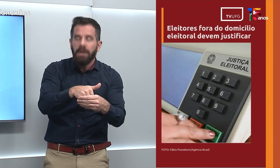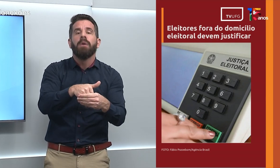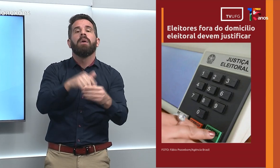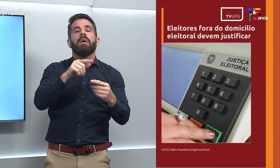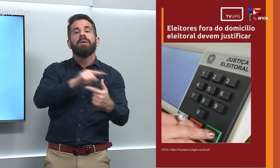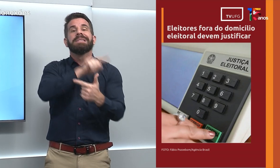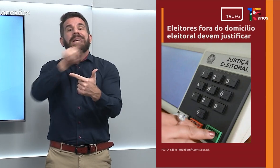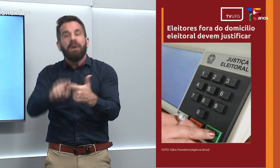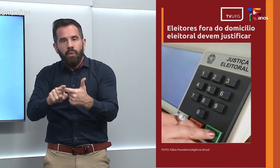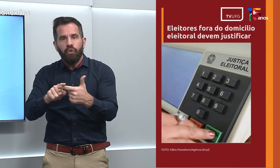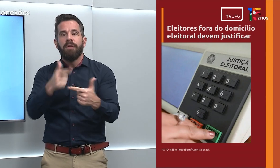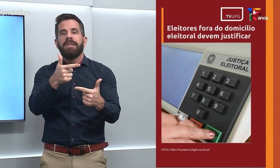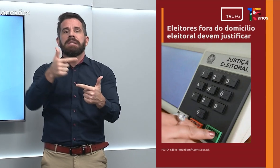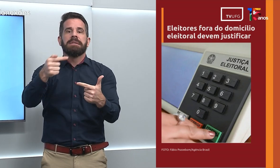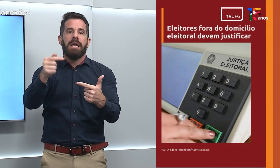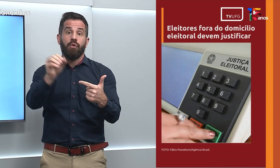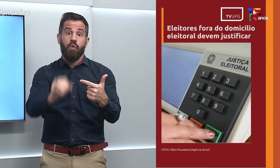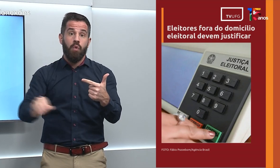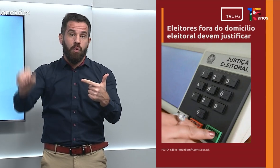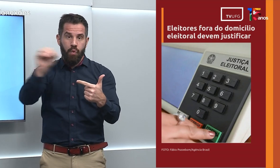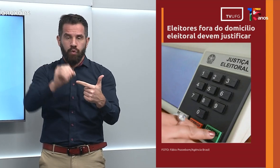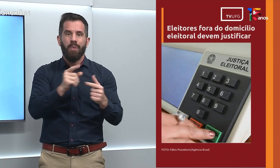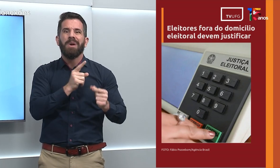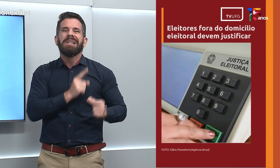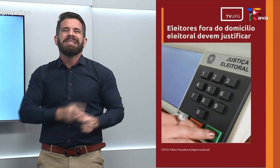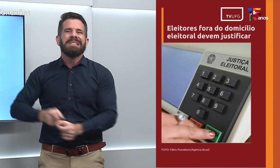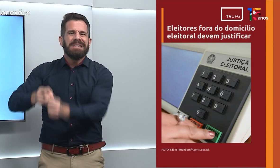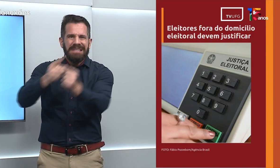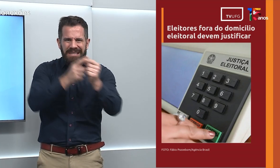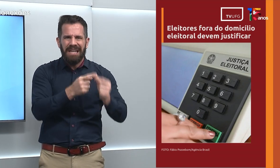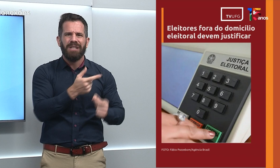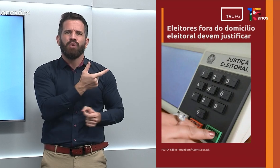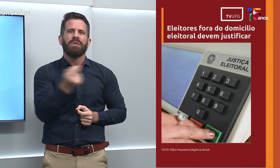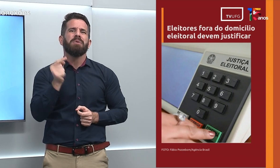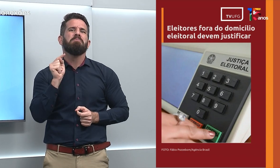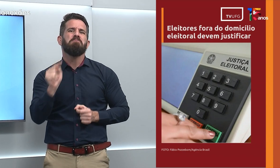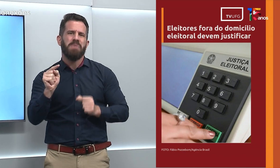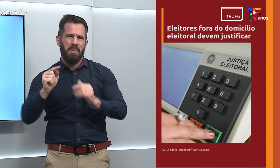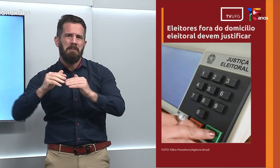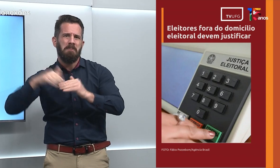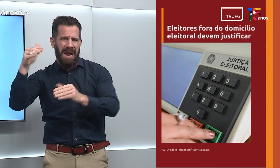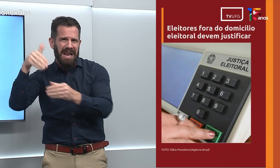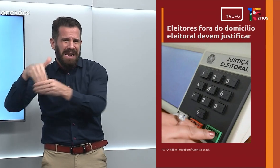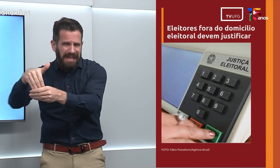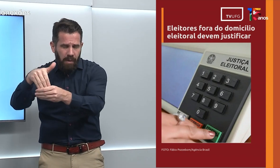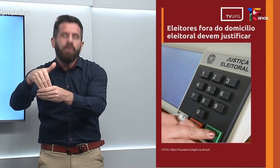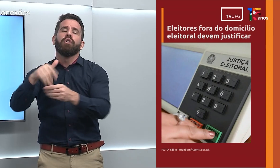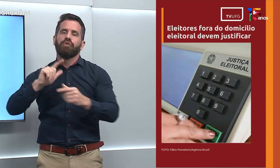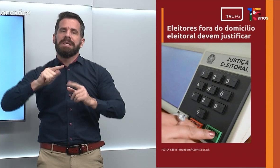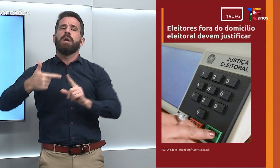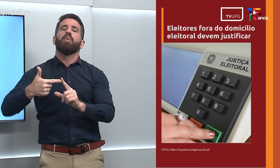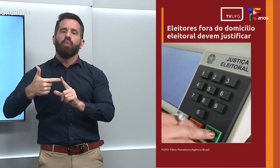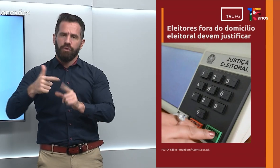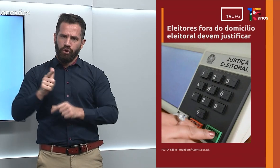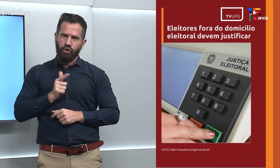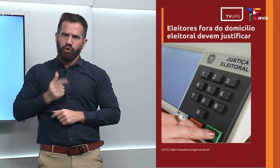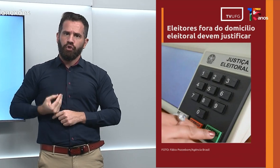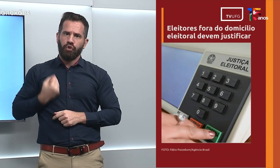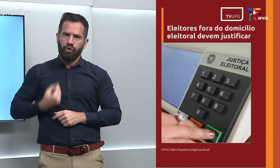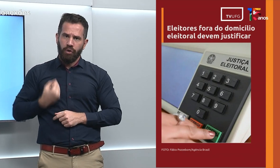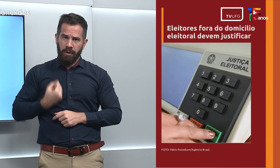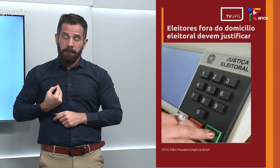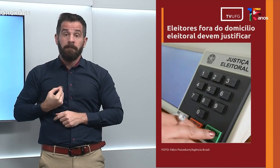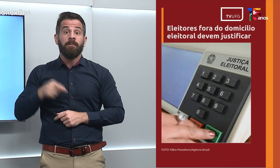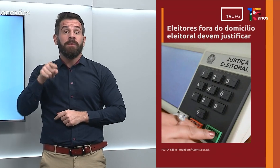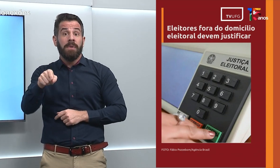27 de outubro, nos municípios com mais de 200 mil eleitores. Para ter segundo turno, nenhum dos candidatos à